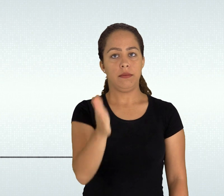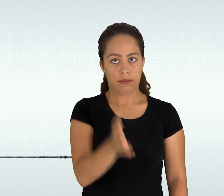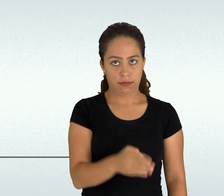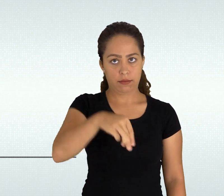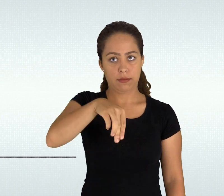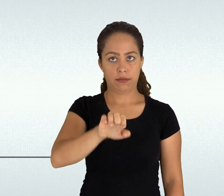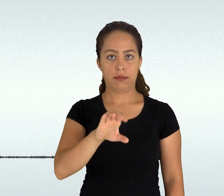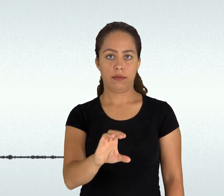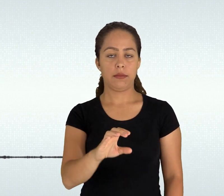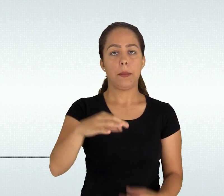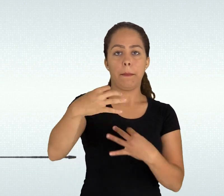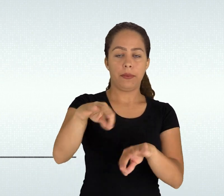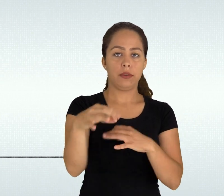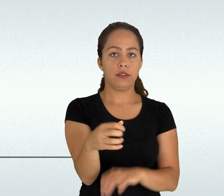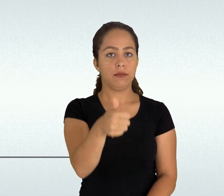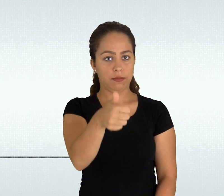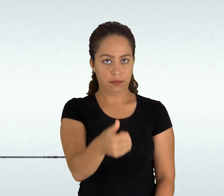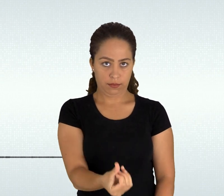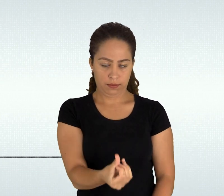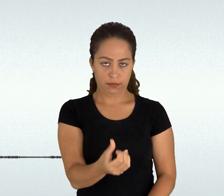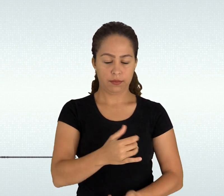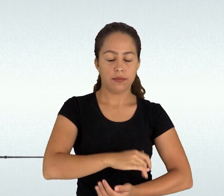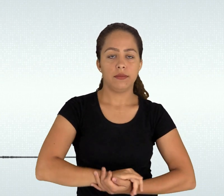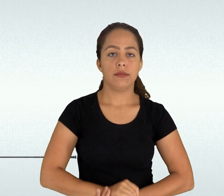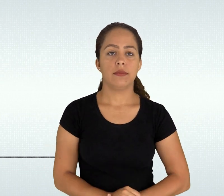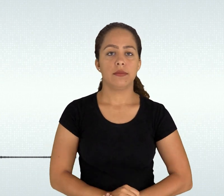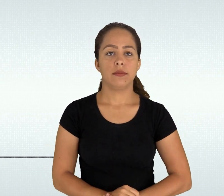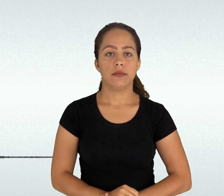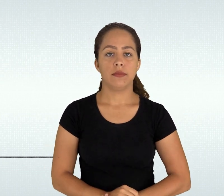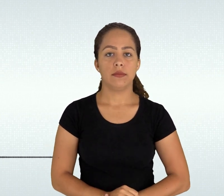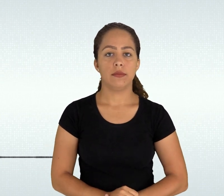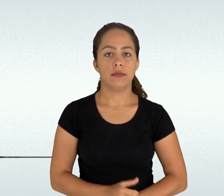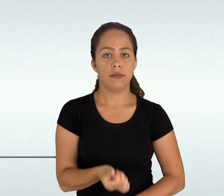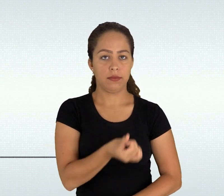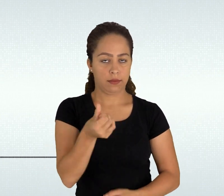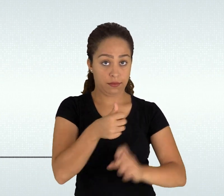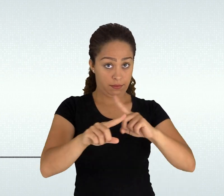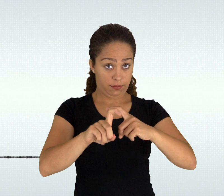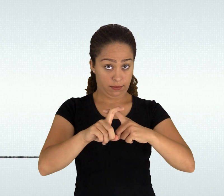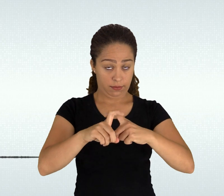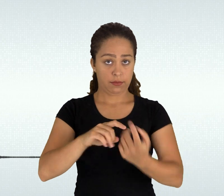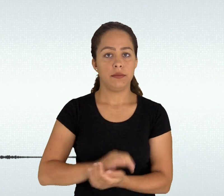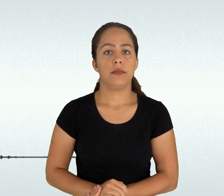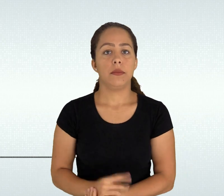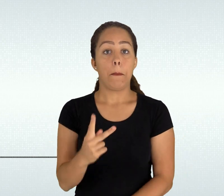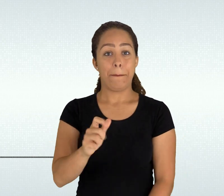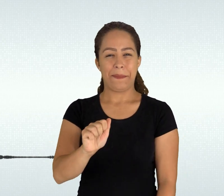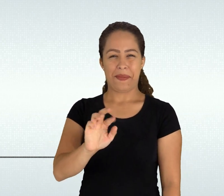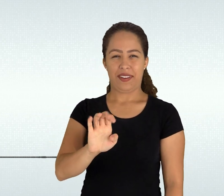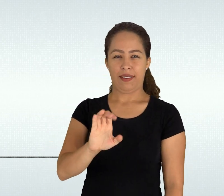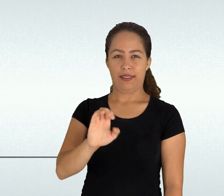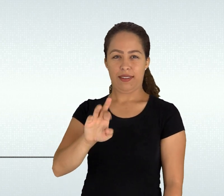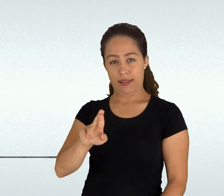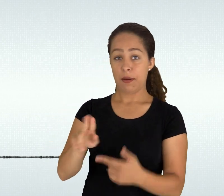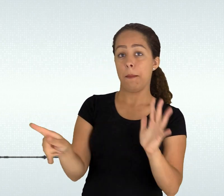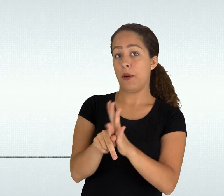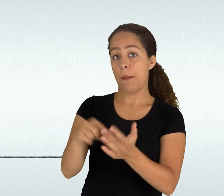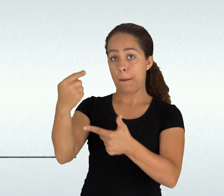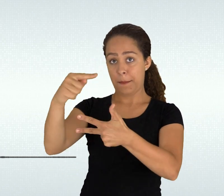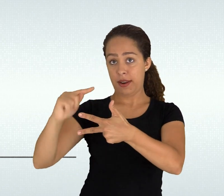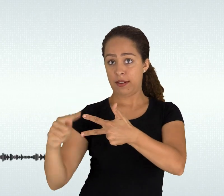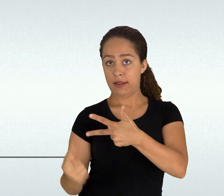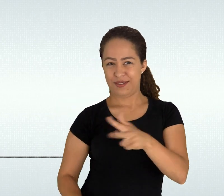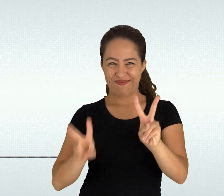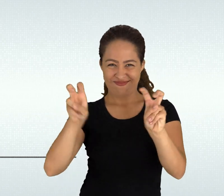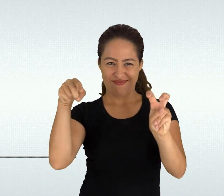econômicas fecha aspas parecer 12 barra 2012 CNE MEC página